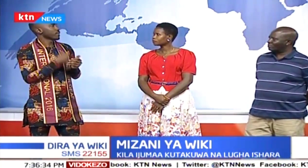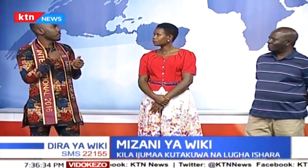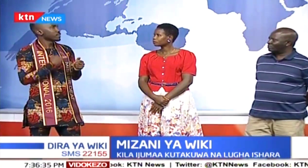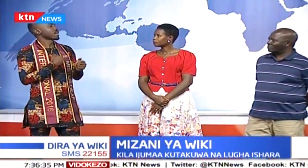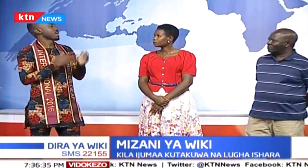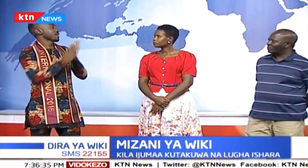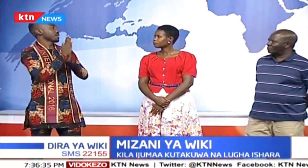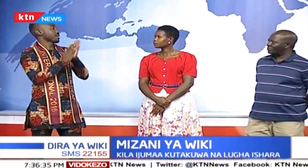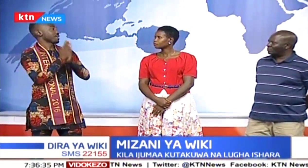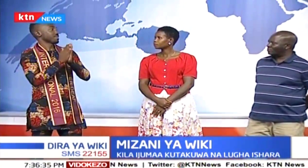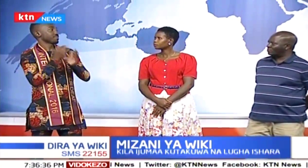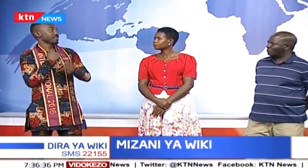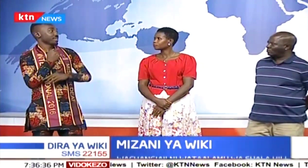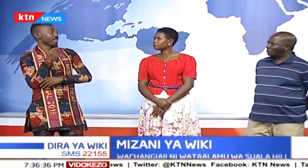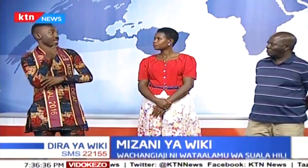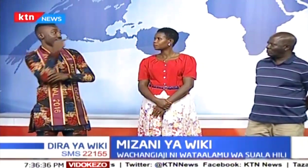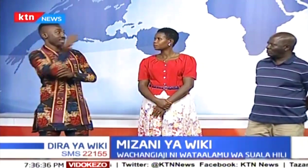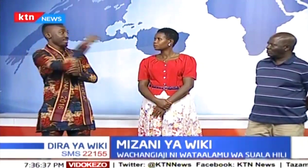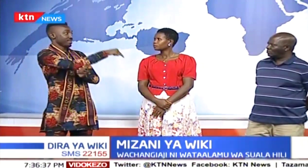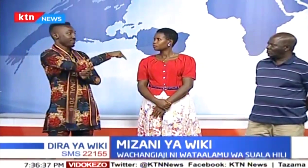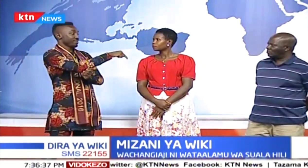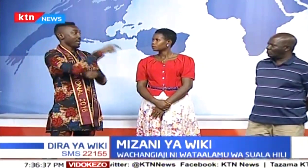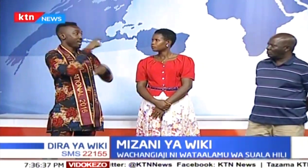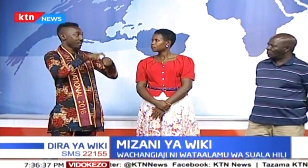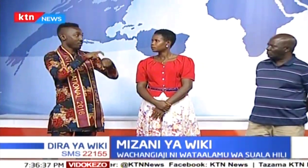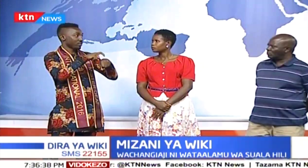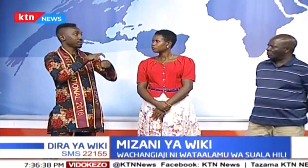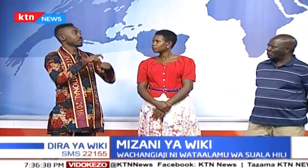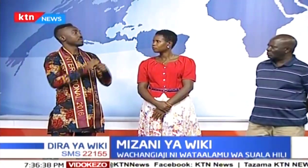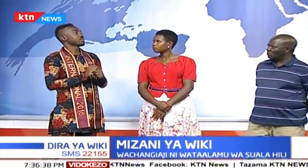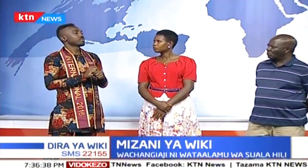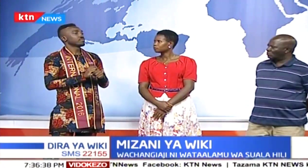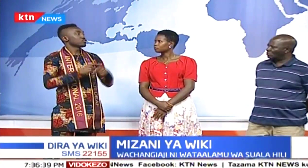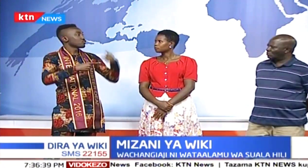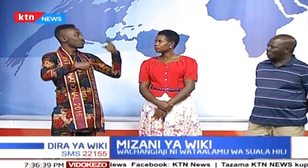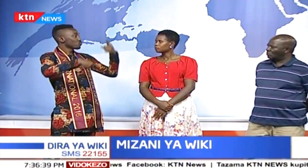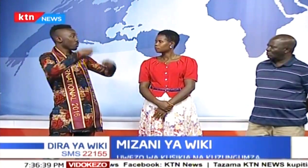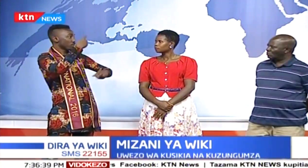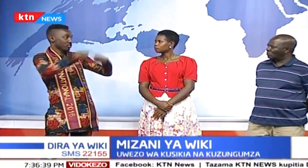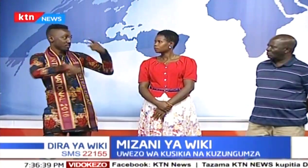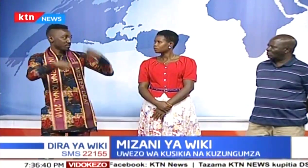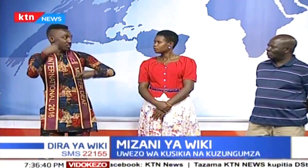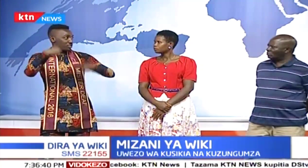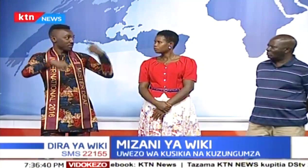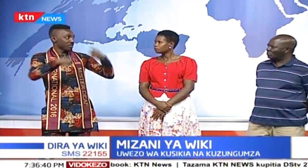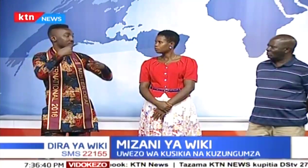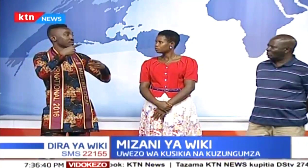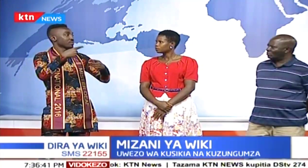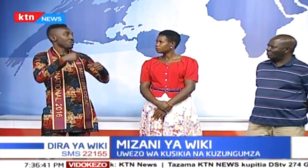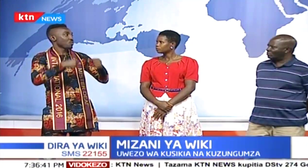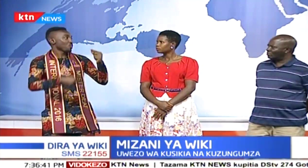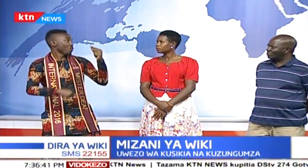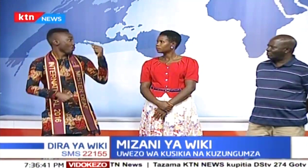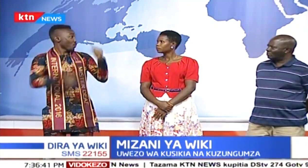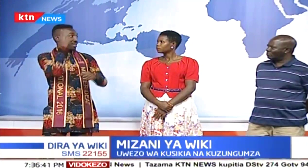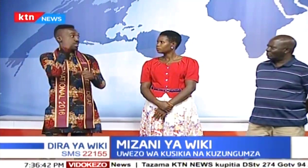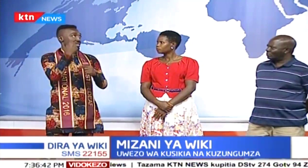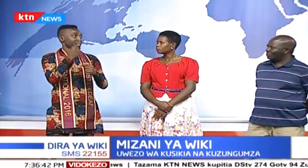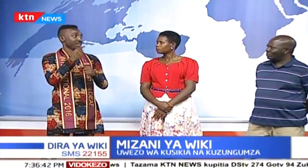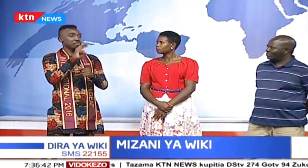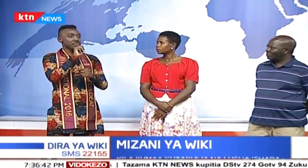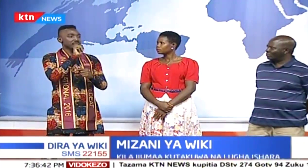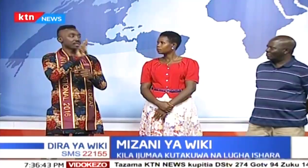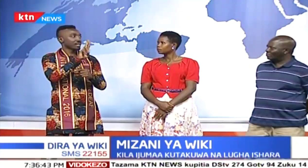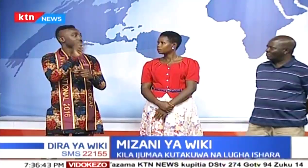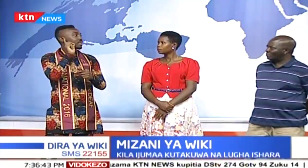kwa sababu ya kuwona watu wengine wakifana. Tukawa na